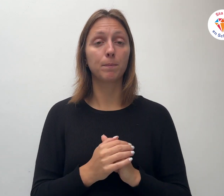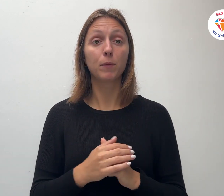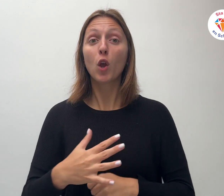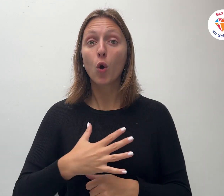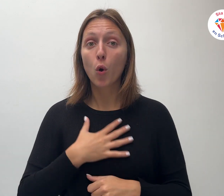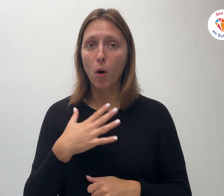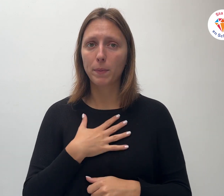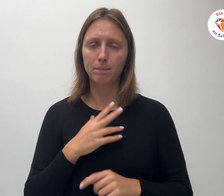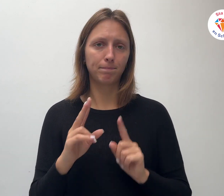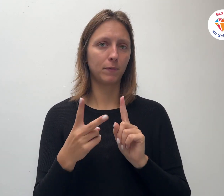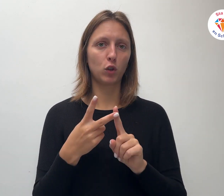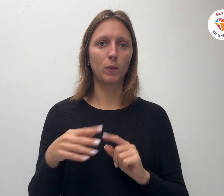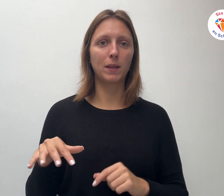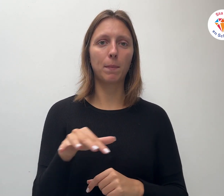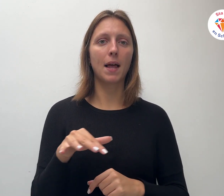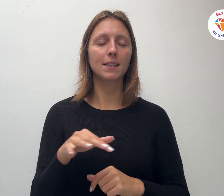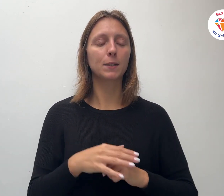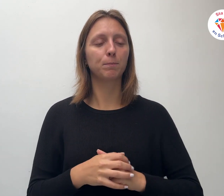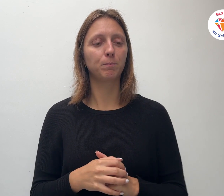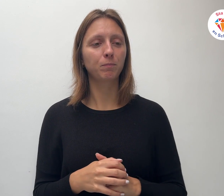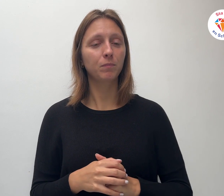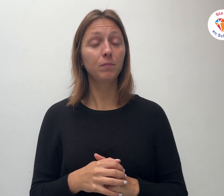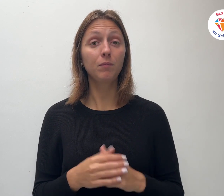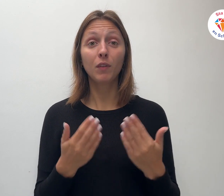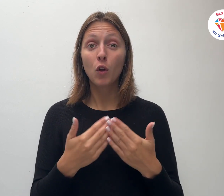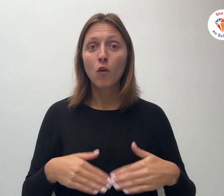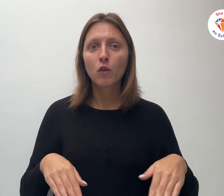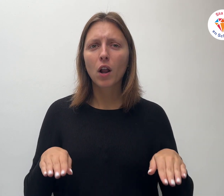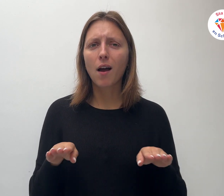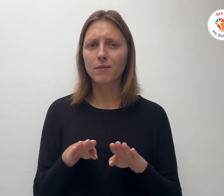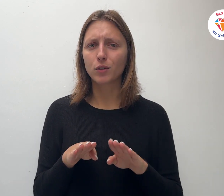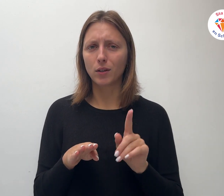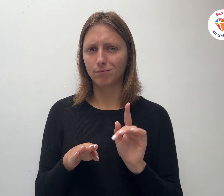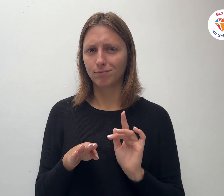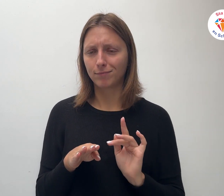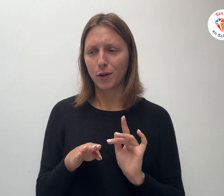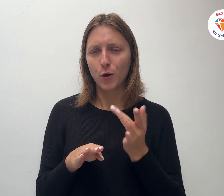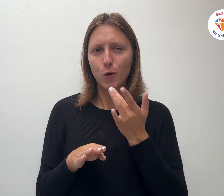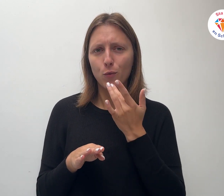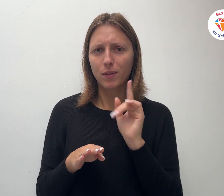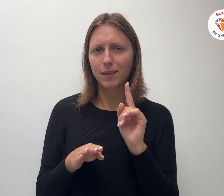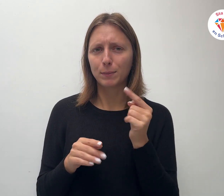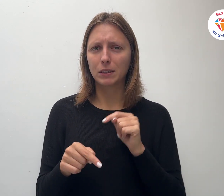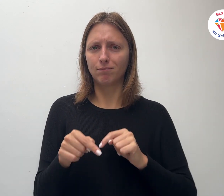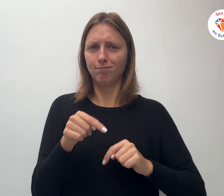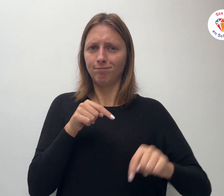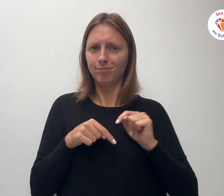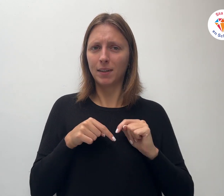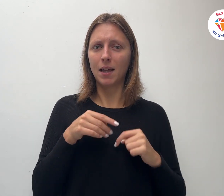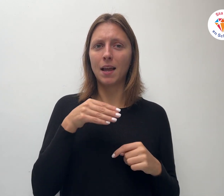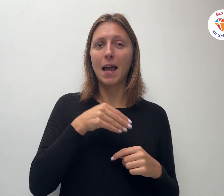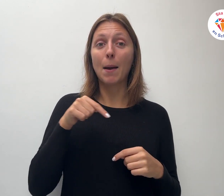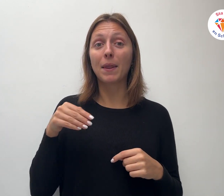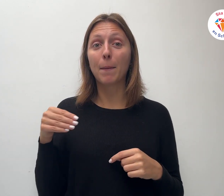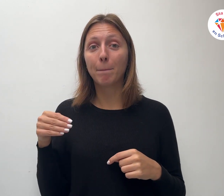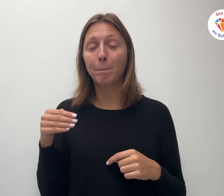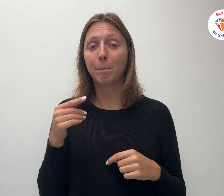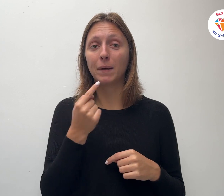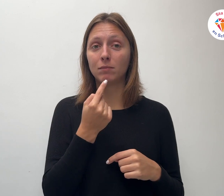Om te eindigen wil ik nog even terug gaan Naar die lekkere M&M's Misschien herken je jezelf als een Maria of als